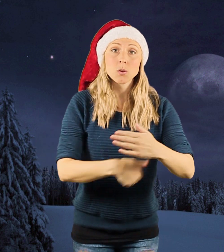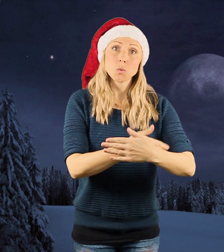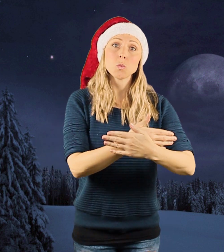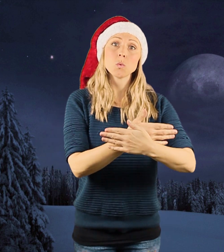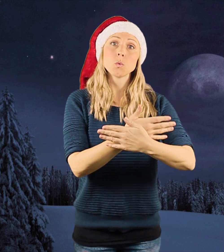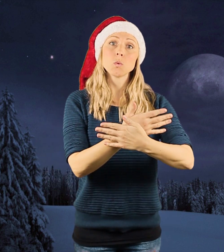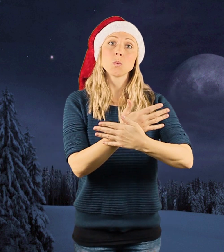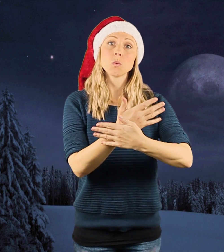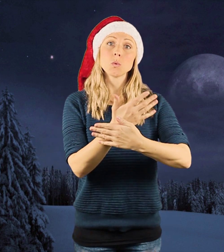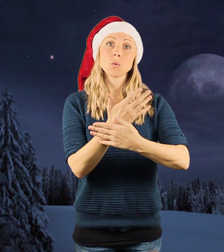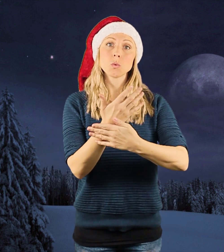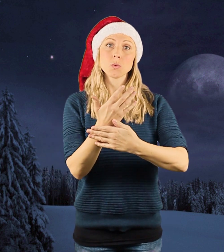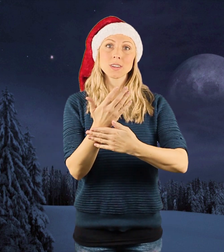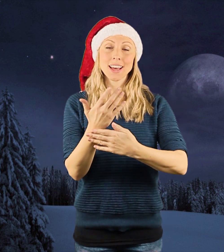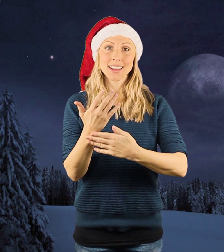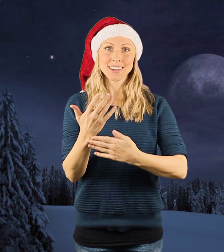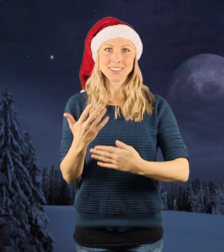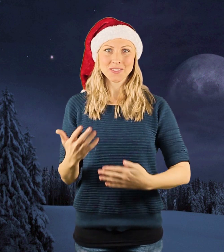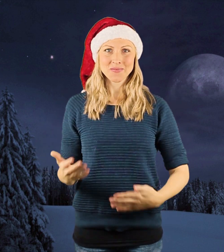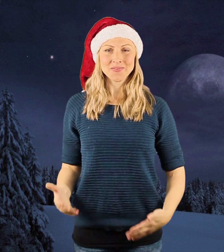Norden